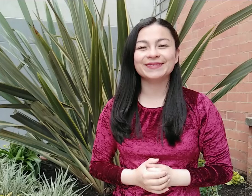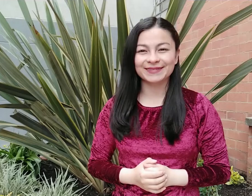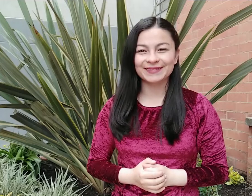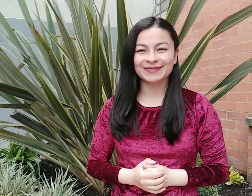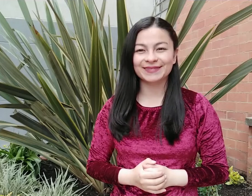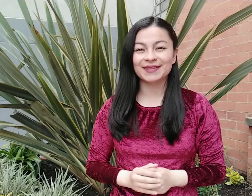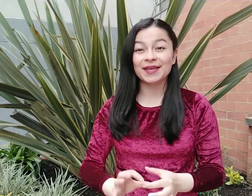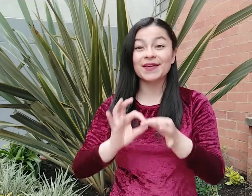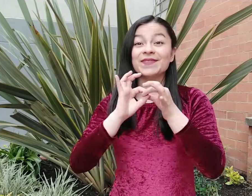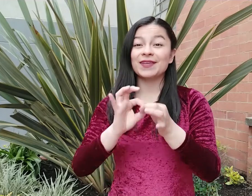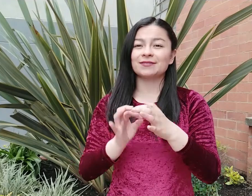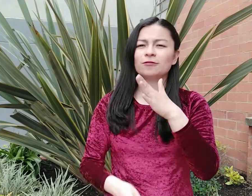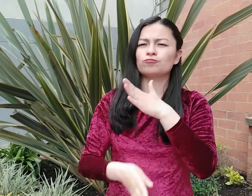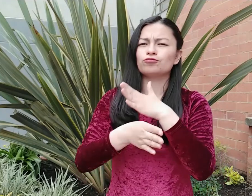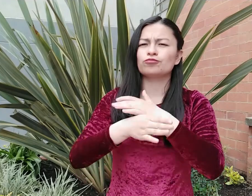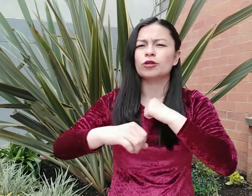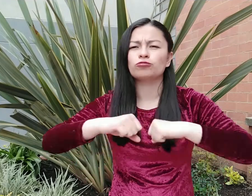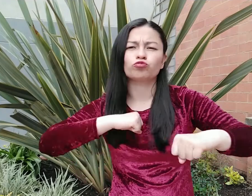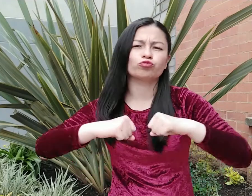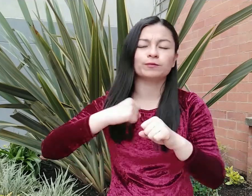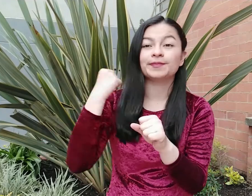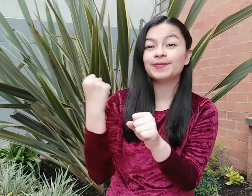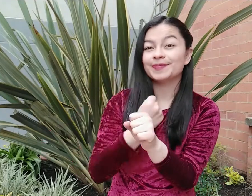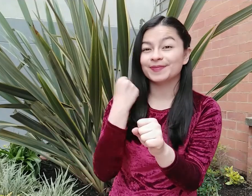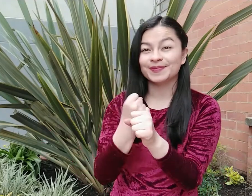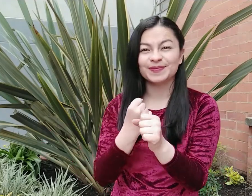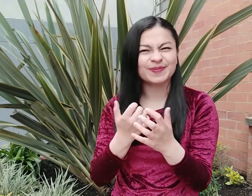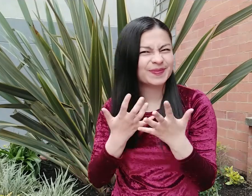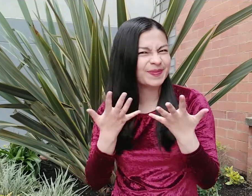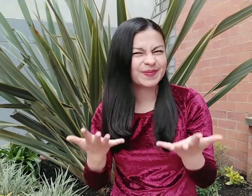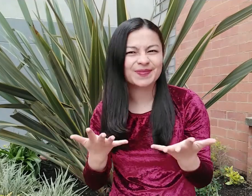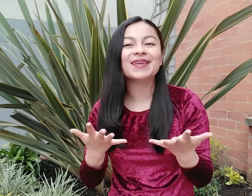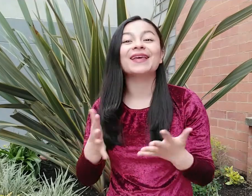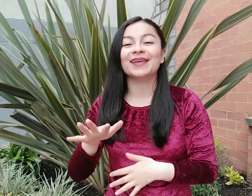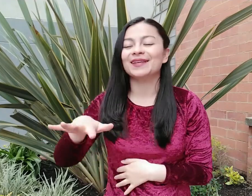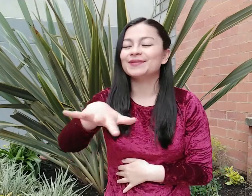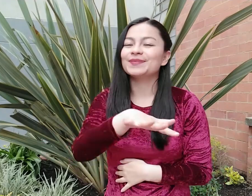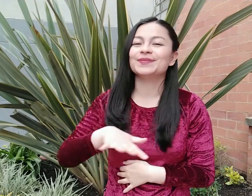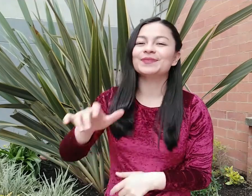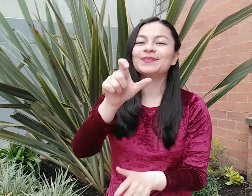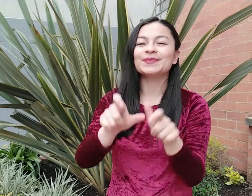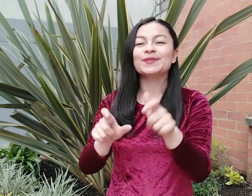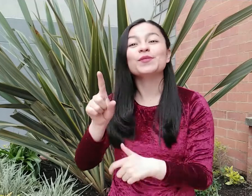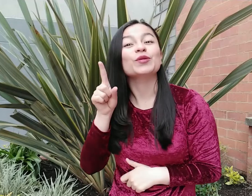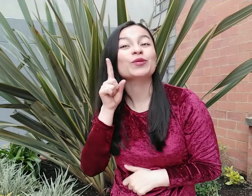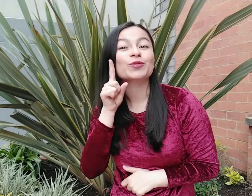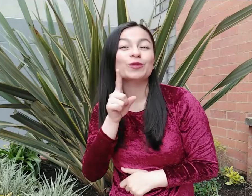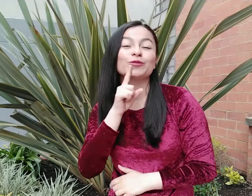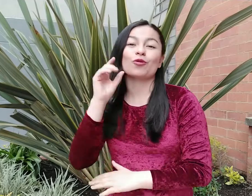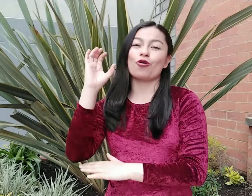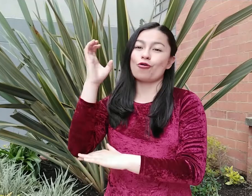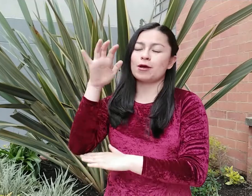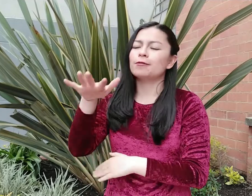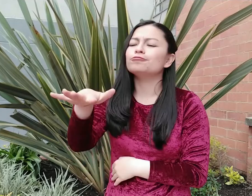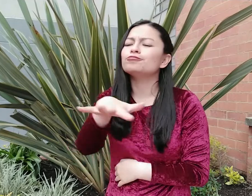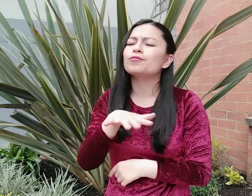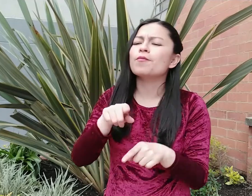En FENASCOL seguimos trabajando por una Colombia accesible para la